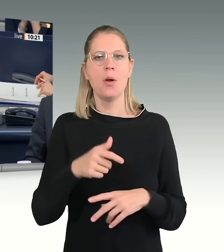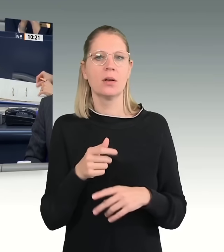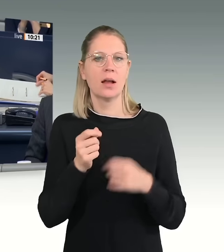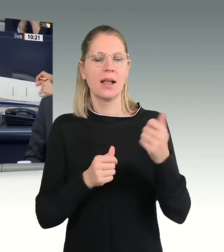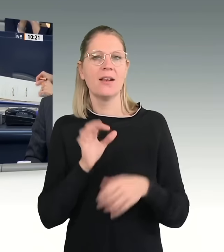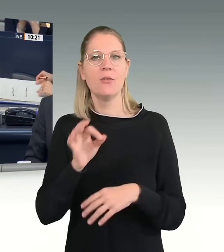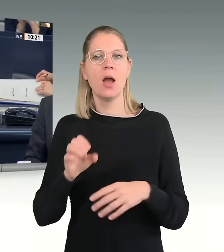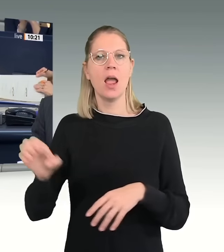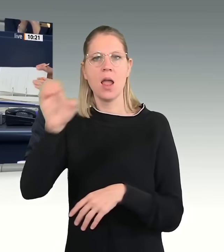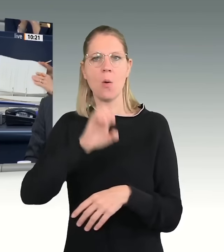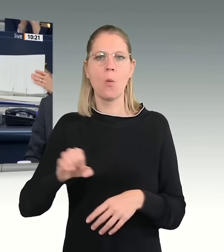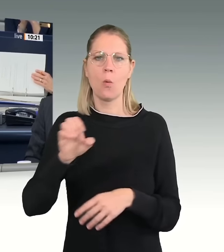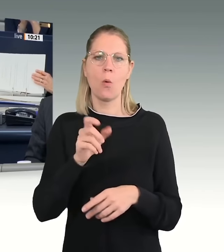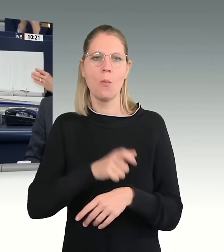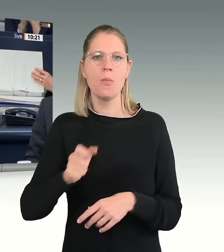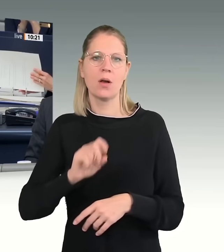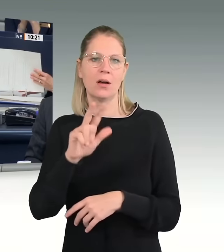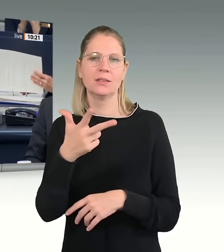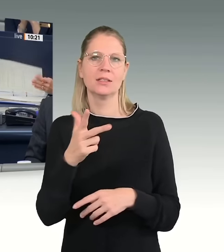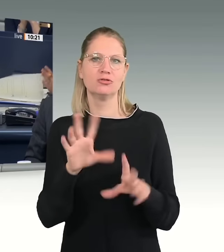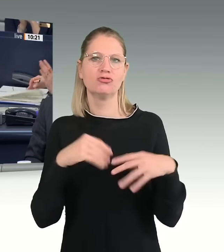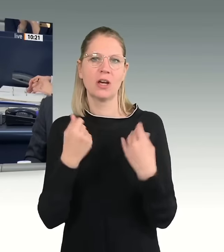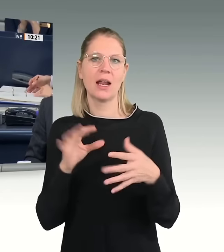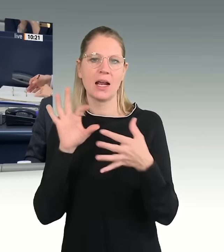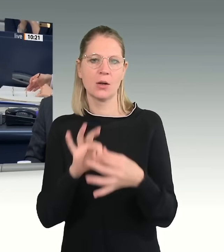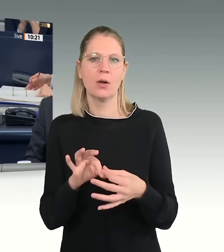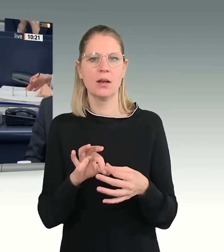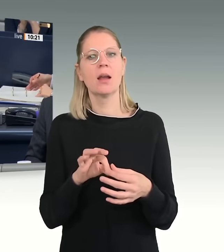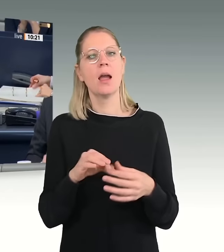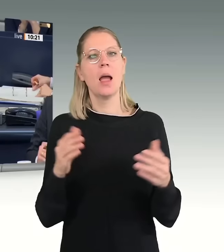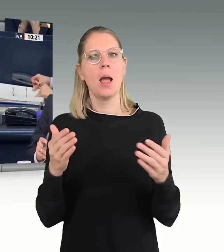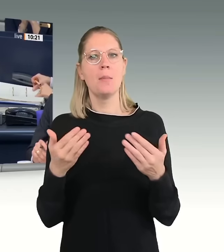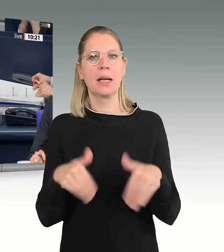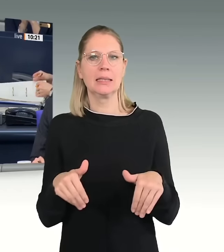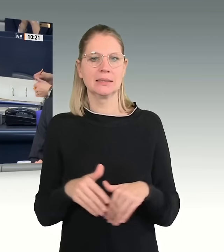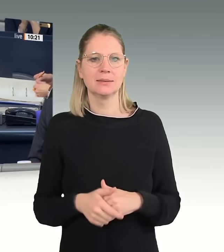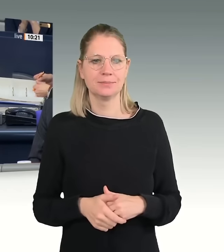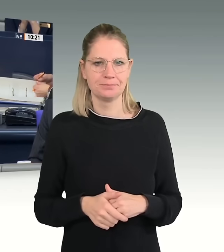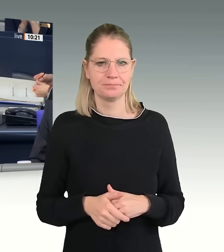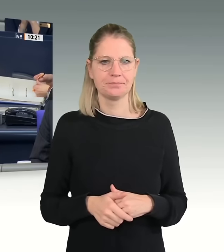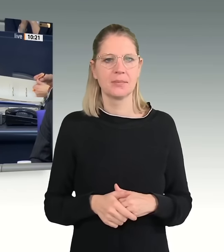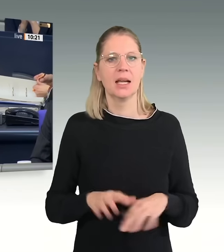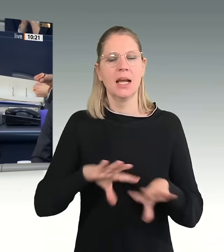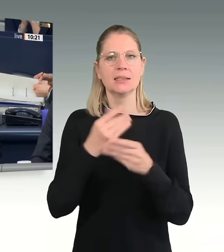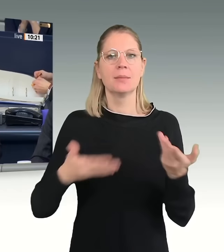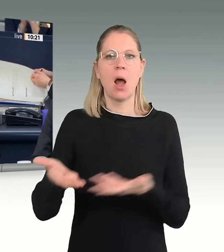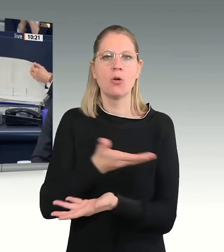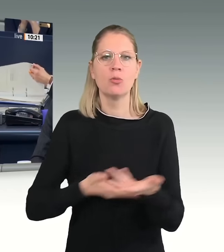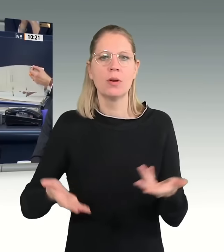begrenzen. Für die Aussprache wurde eine Dauer von 68 Minuten vereinbart.